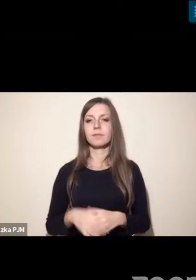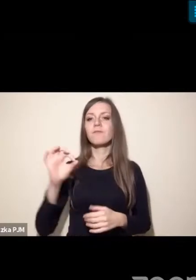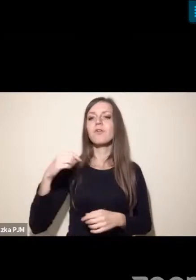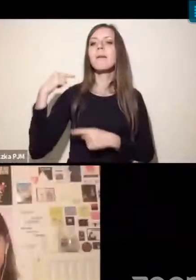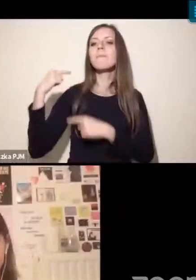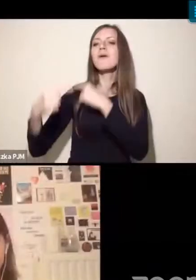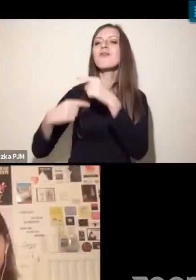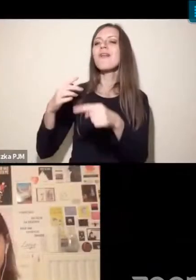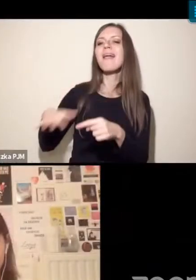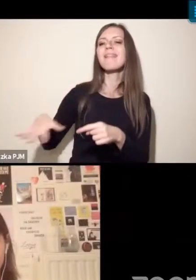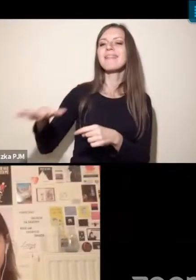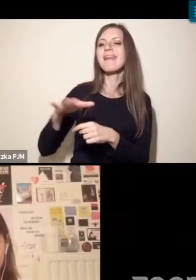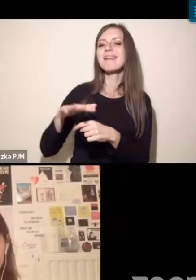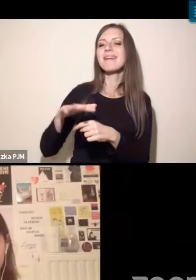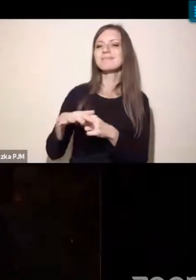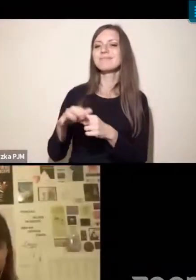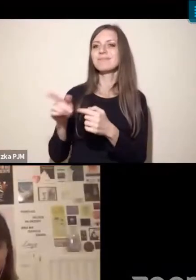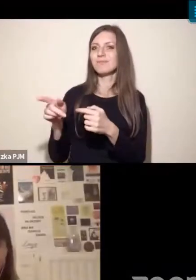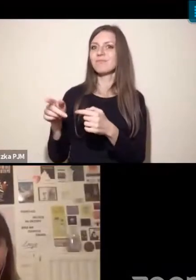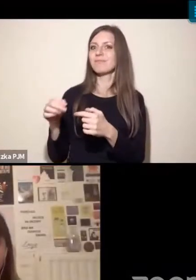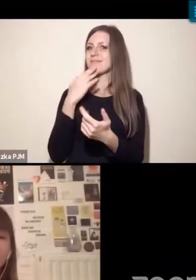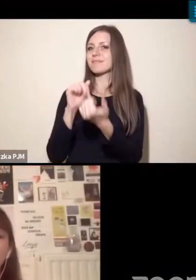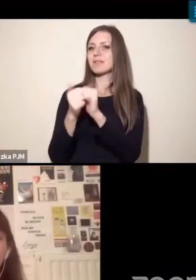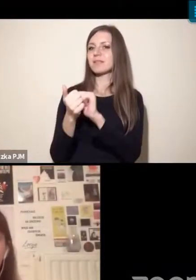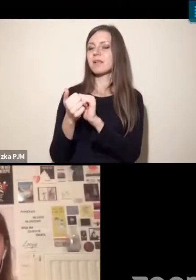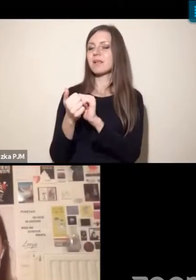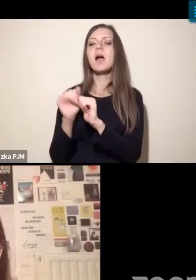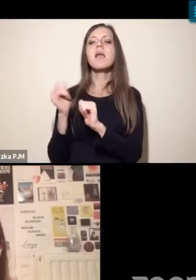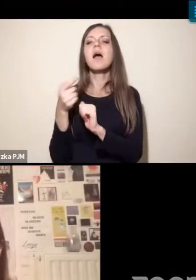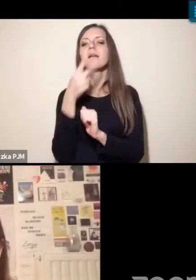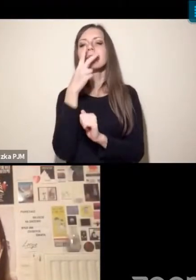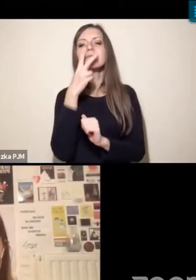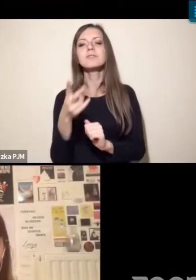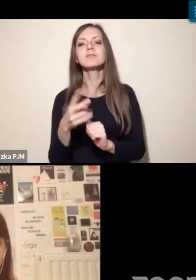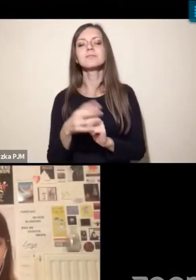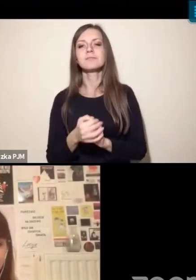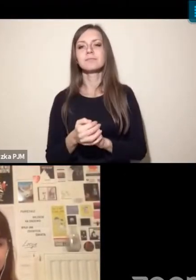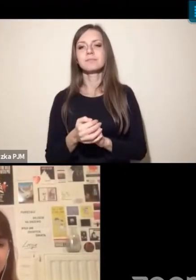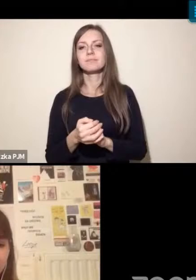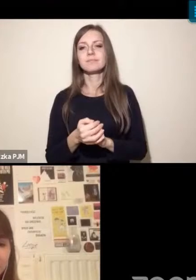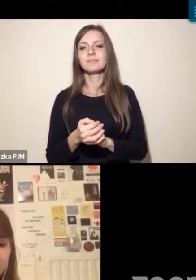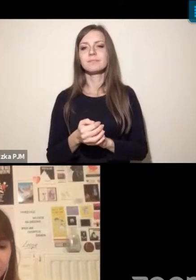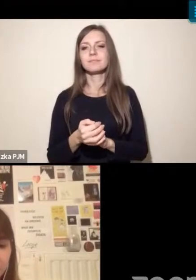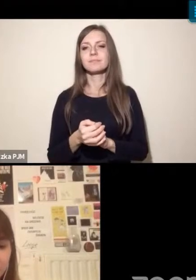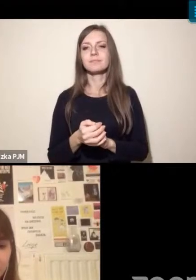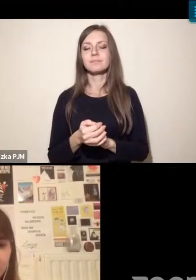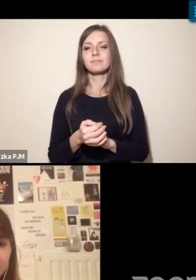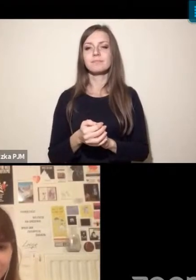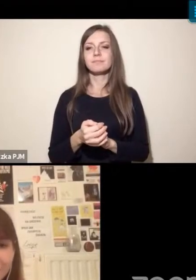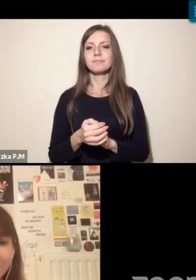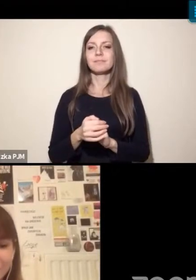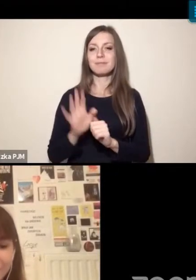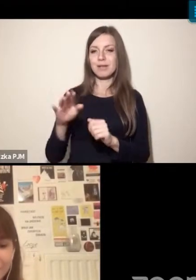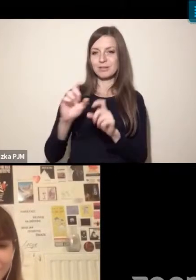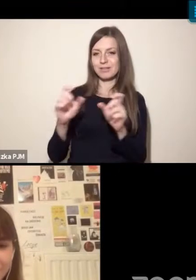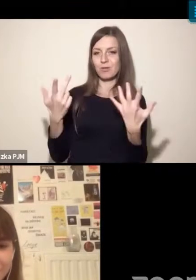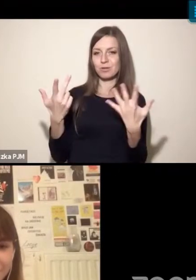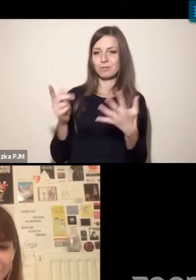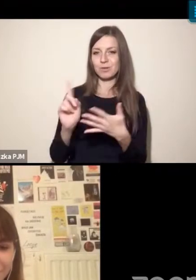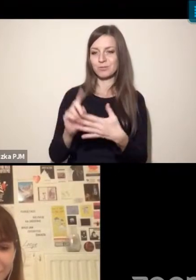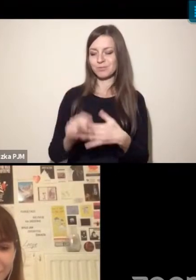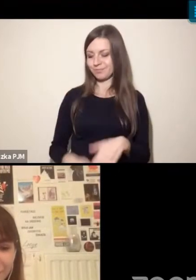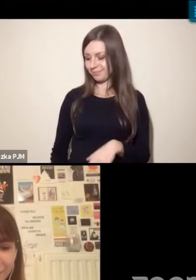zmiany. I jak widzicie rolę i miejsce praw zwierząt w krajowej i europejskiej polityce? Ma Pani osiem minut na zaprezentowaniu swojej